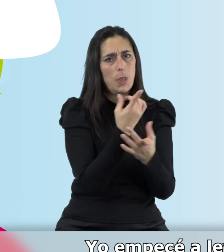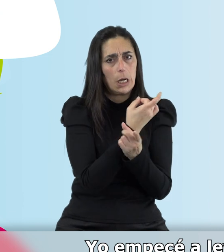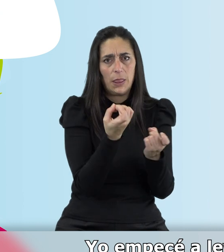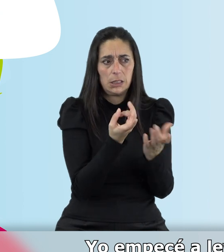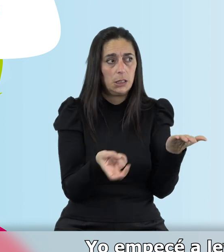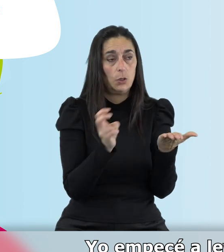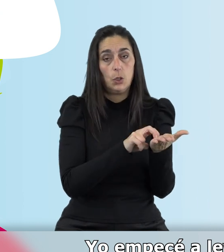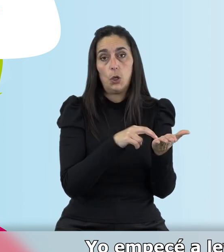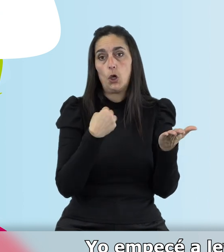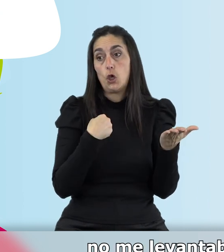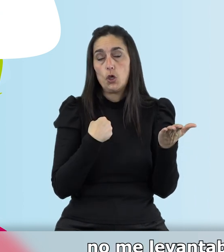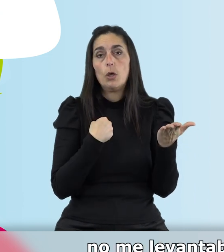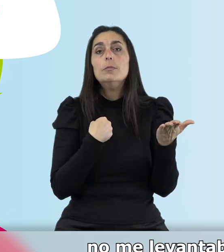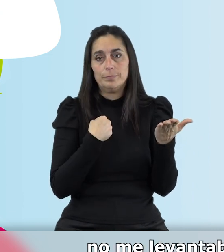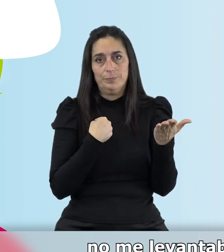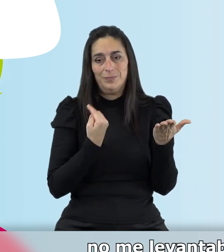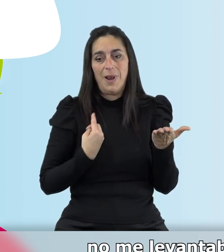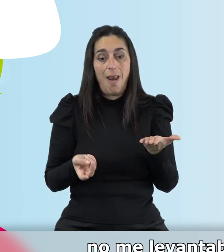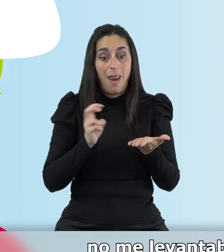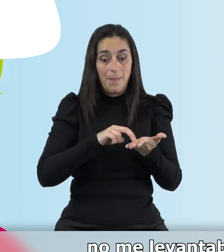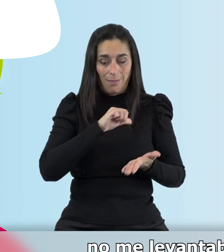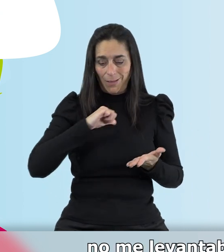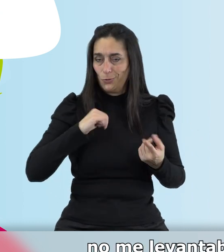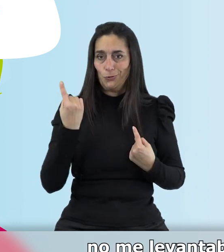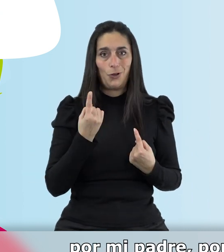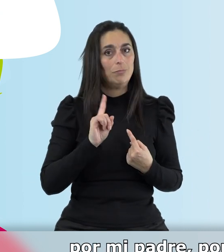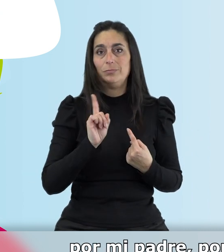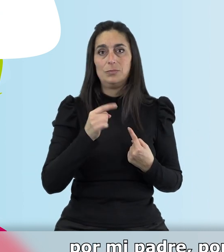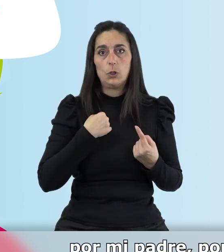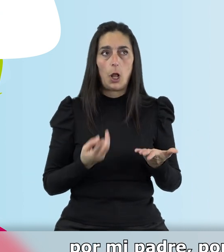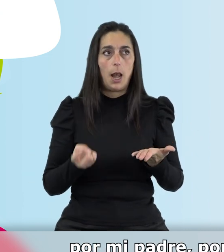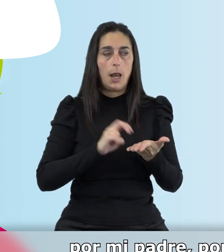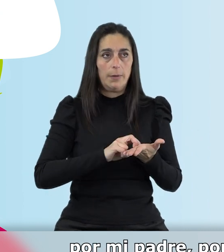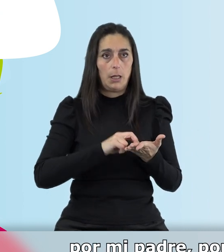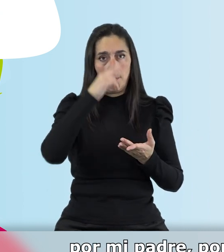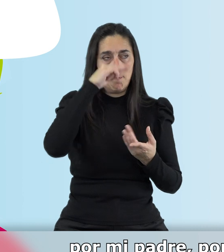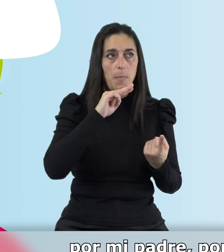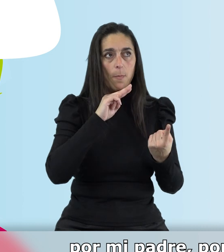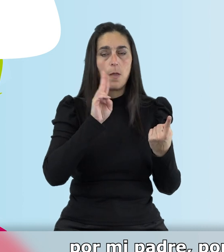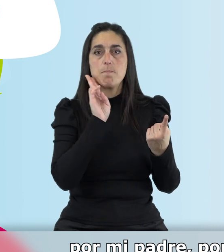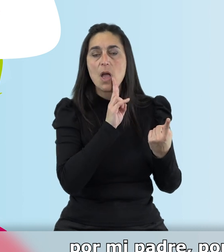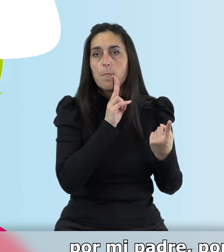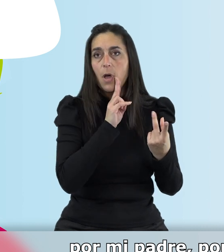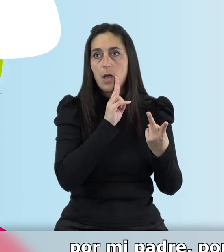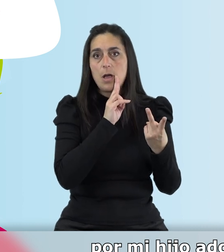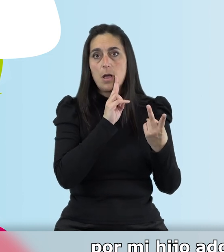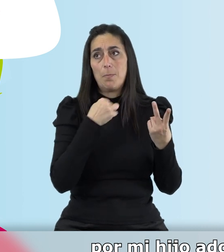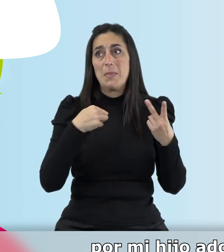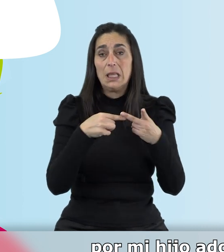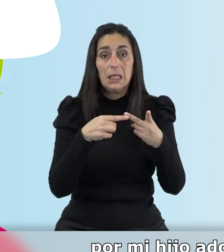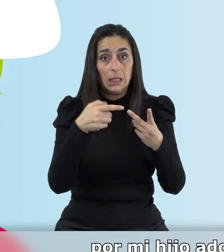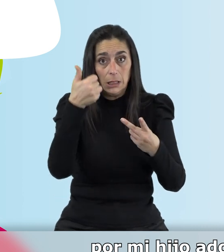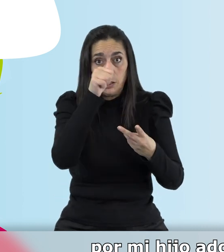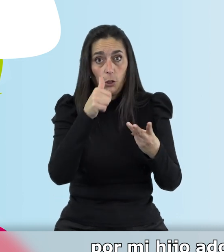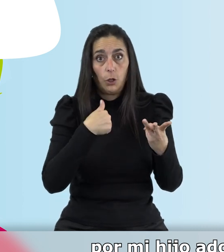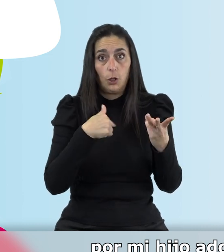a levantarme por cuatro personas, no me levantaba por mí, me levantaba por mí, por mi padre, por mi madre, por mi tío y ya si me pones por